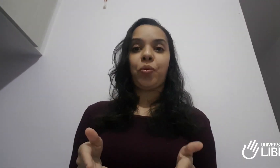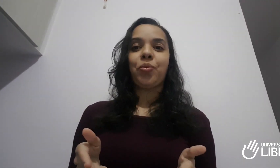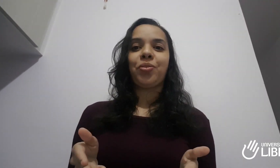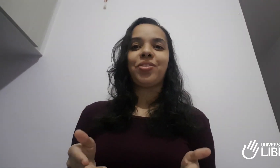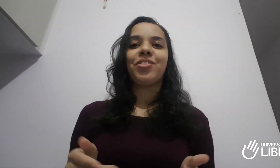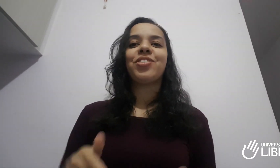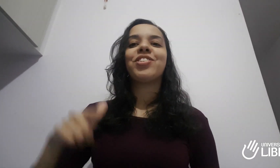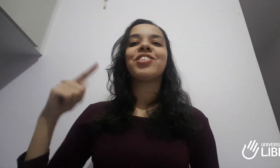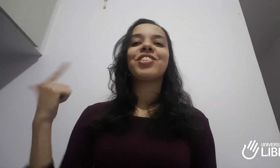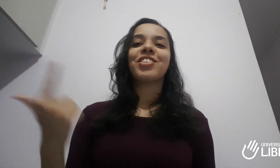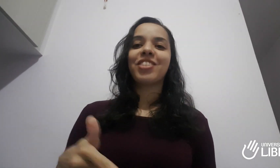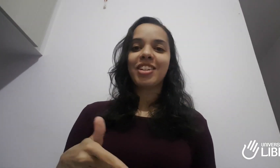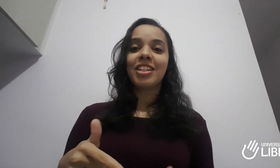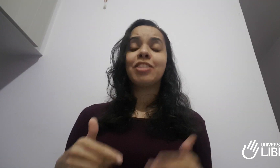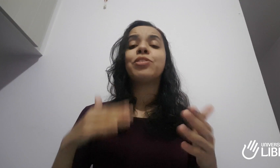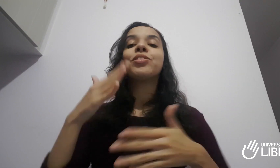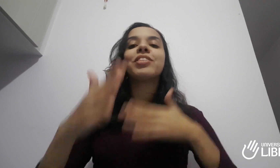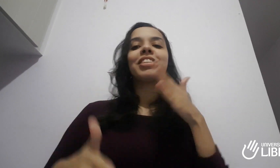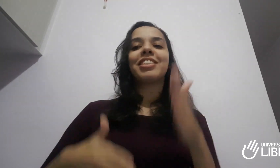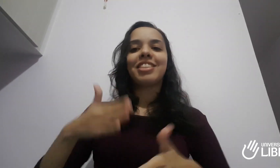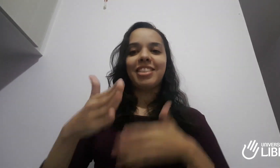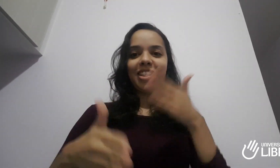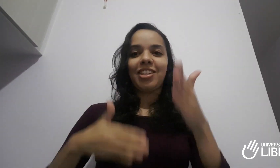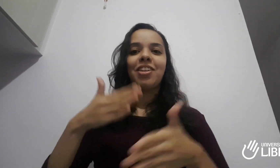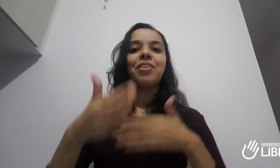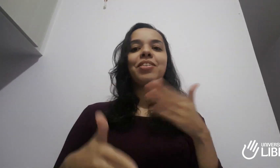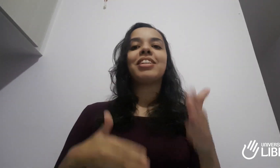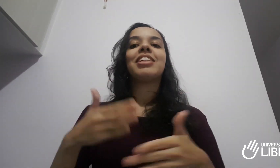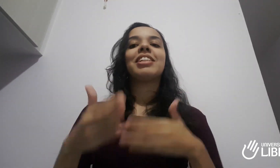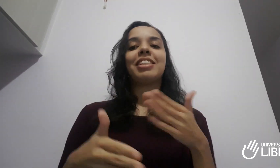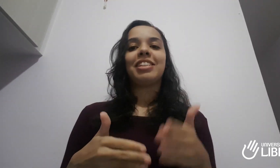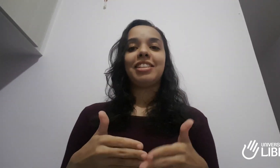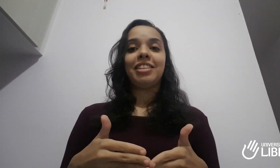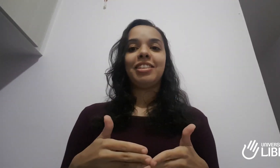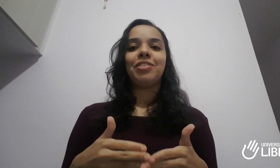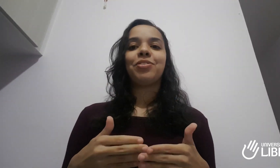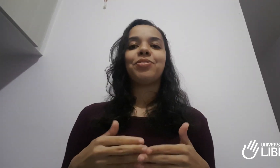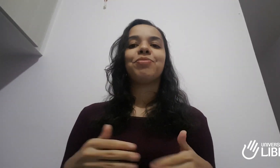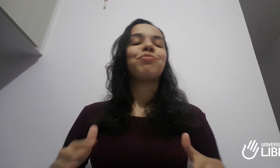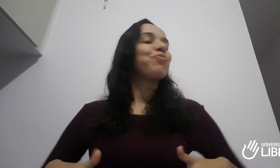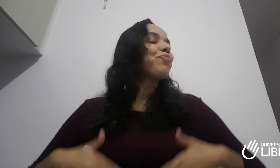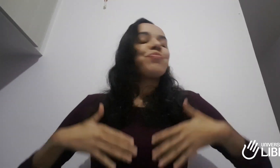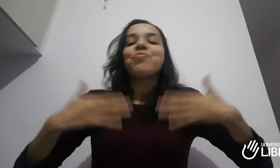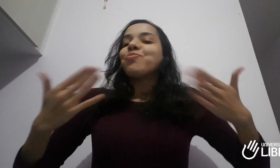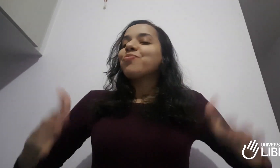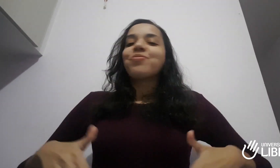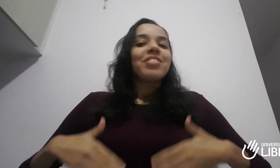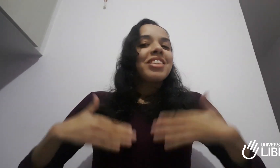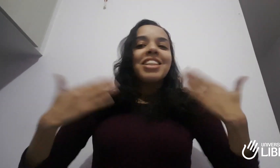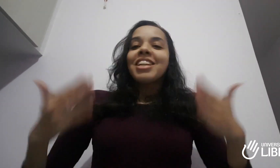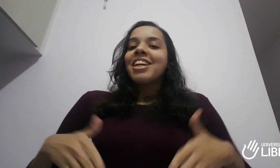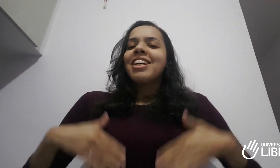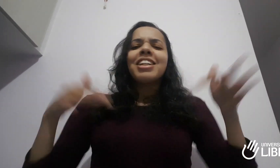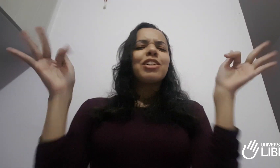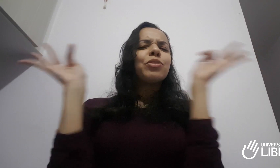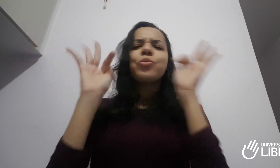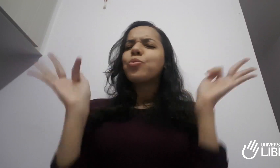estava mais parada, agora eu estava no caminho da Libras, avançando cada vez mais. E isso, assim, era algo